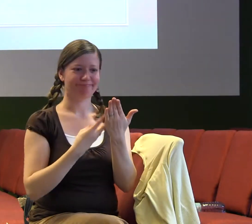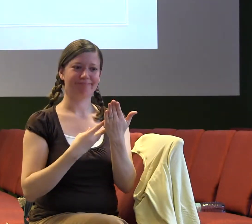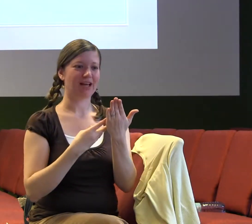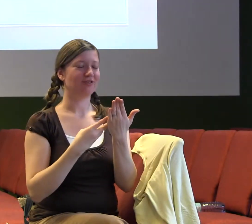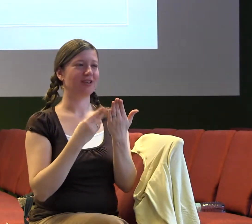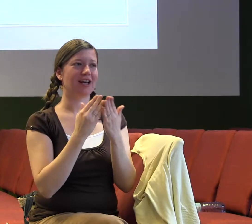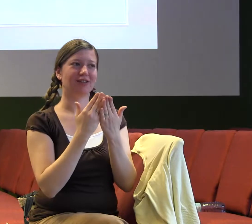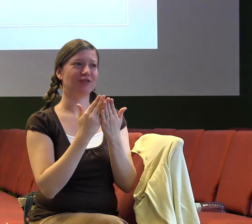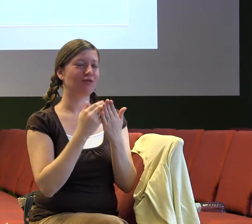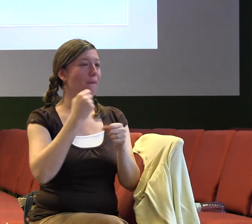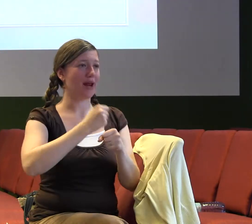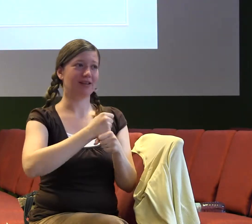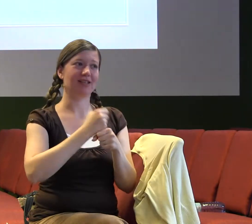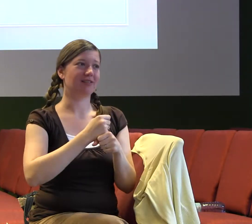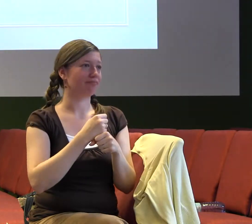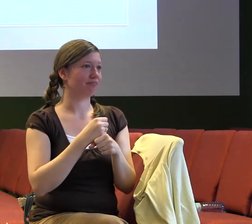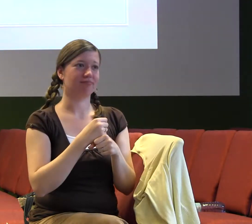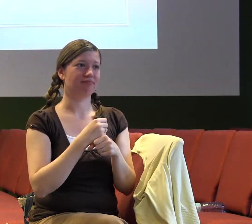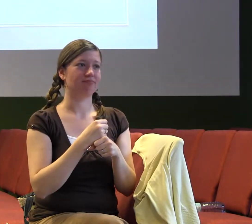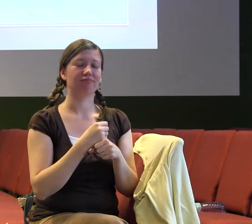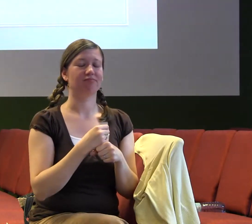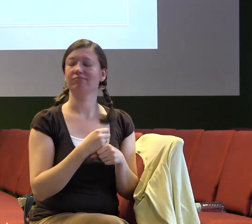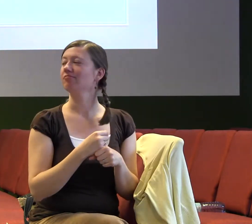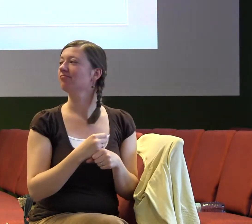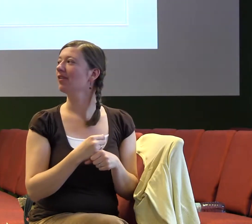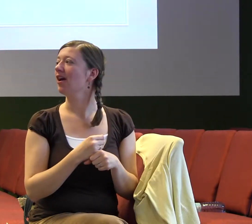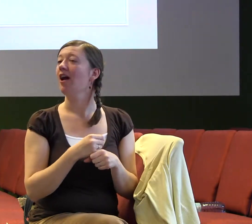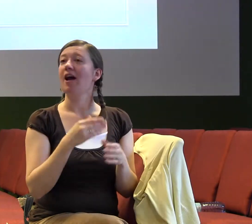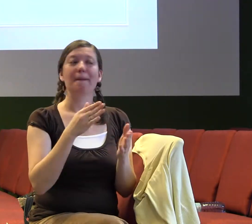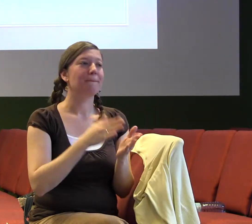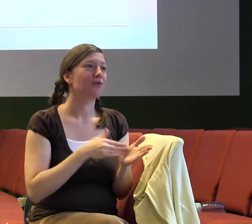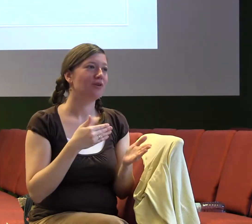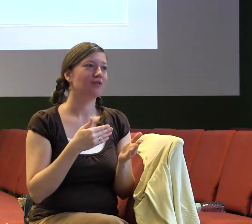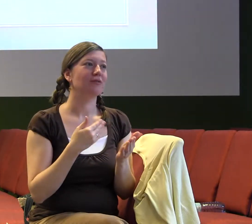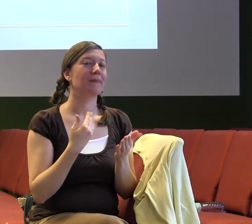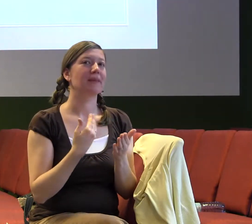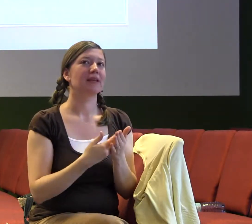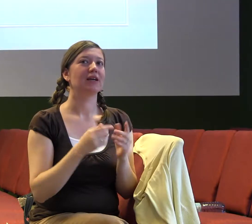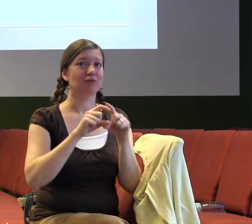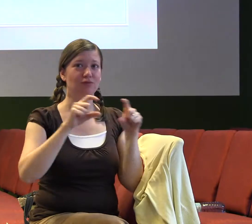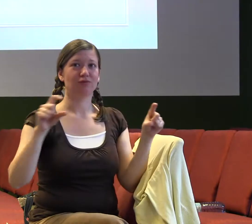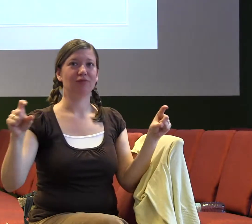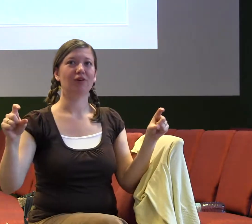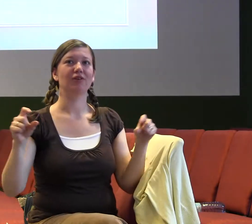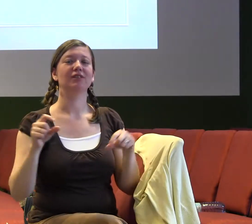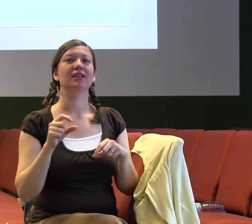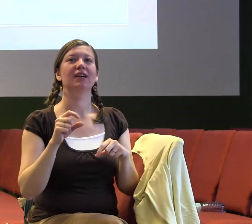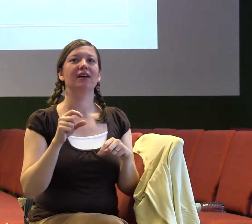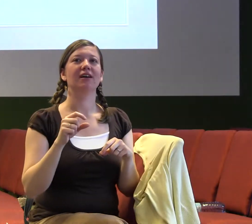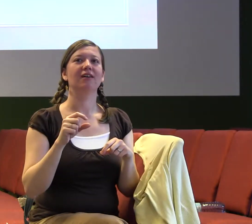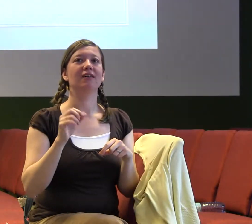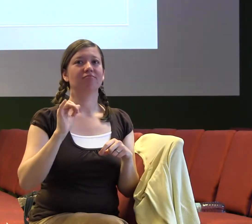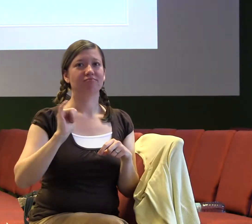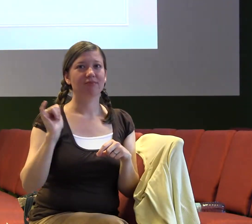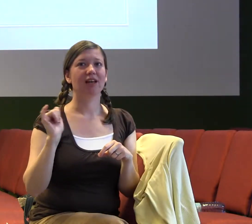knížky, nepotřebujeme se o tom bavit. A nebo druhý důvod může být, že trochu možná zanedbáváme tady tohleto téma, možná na něm